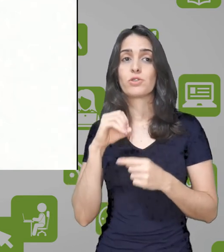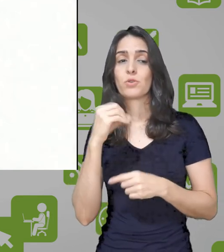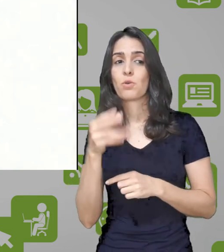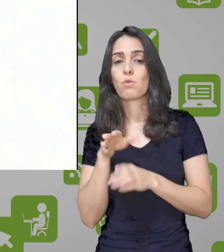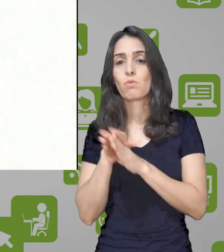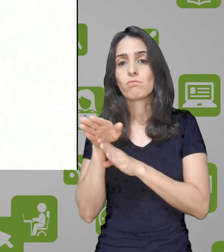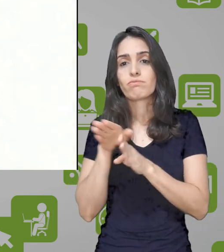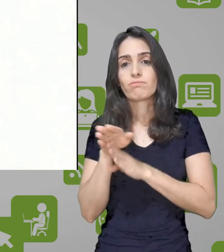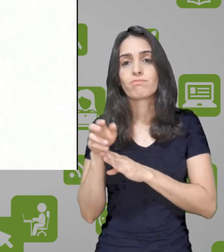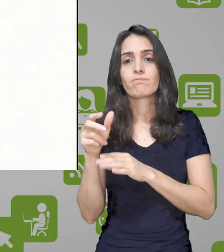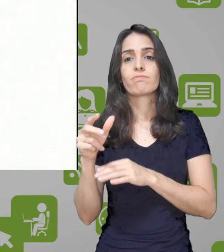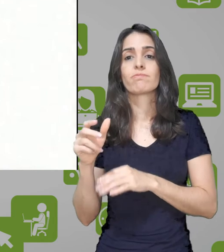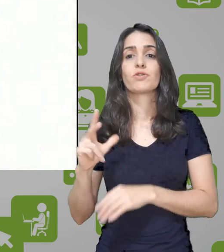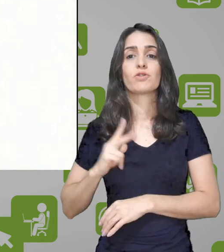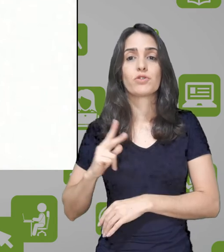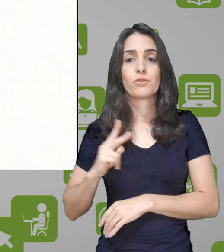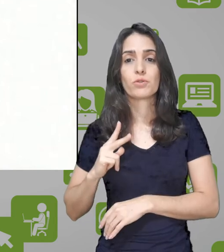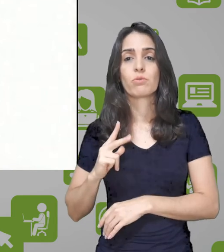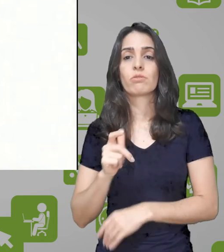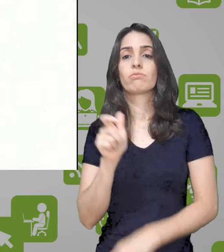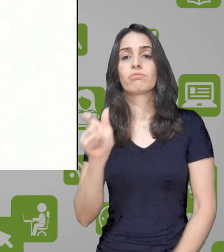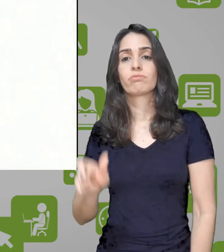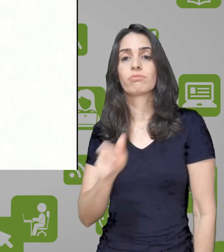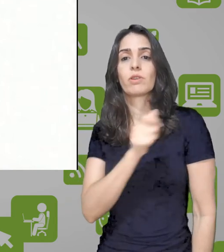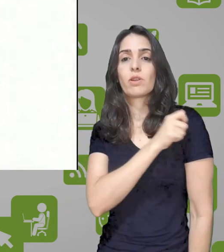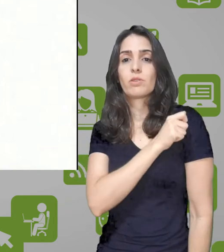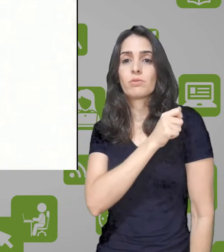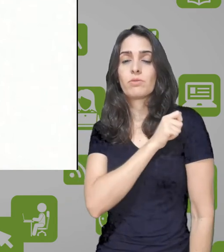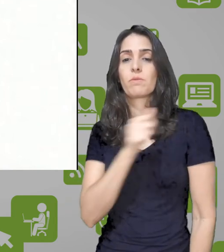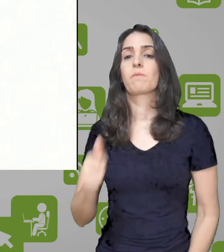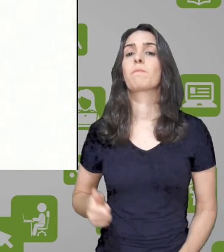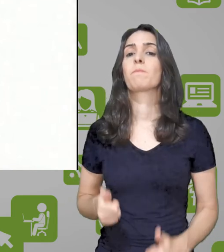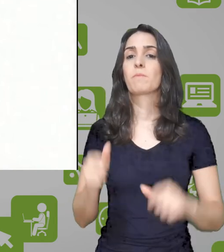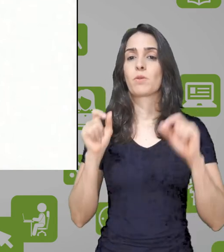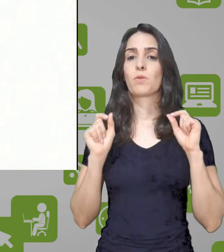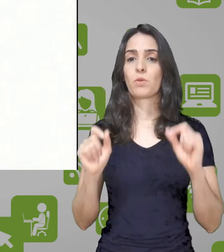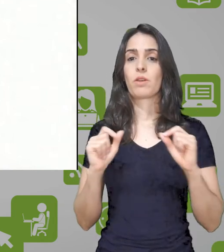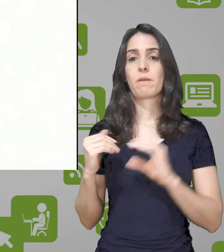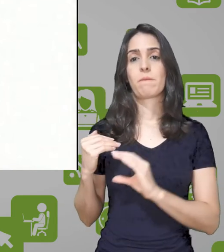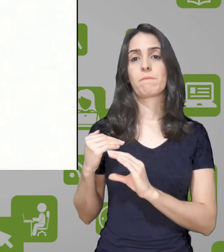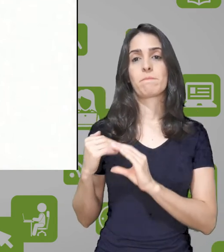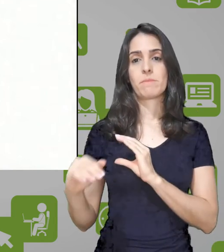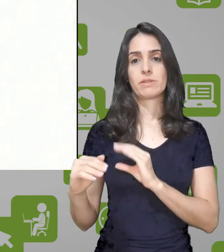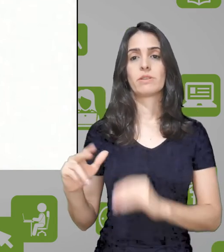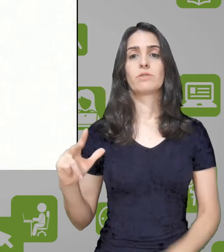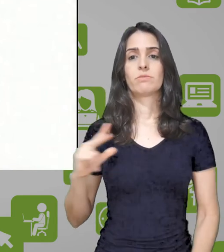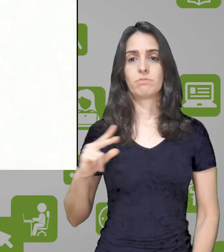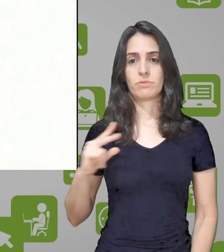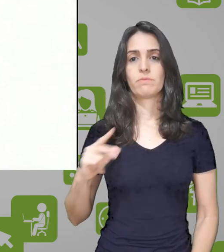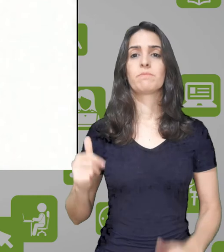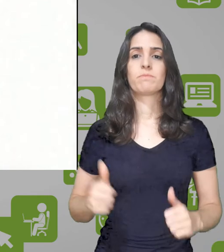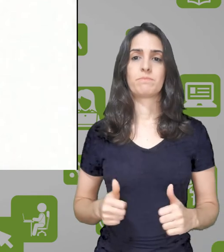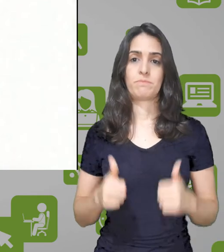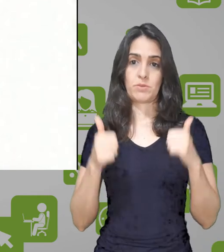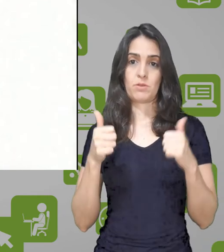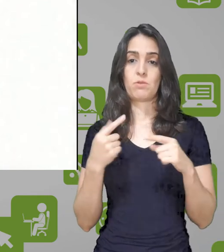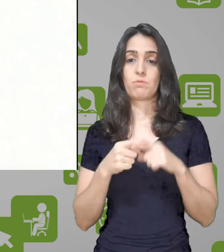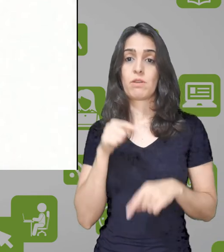orientação individual para o aluno, é melhor enviar uma mensagem privada, porque aqui não